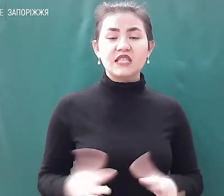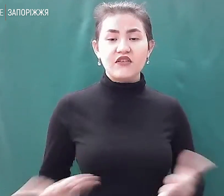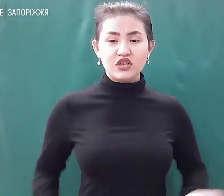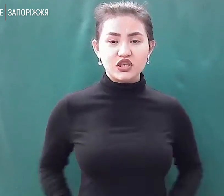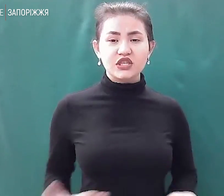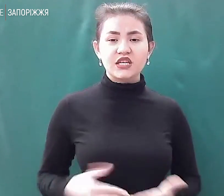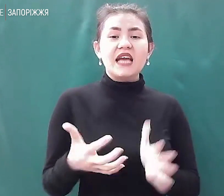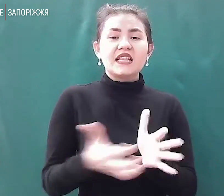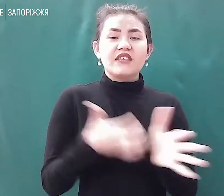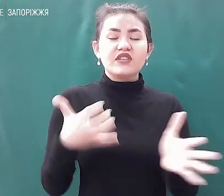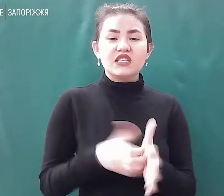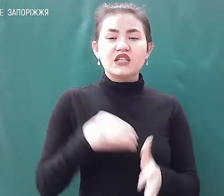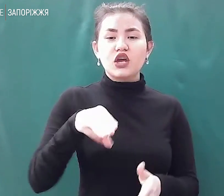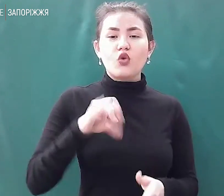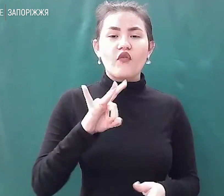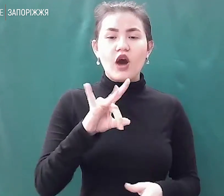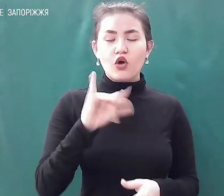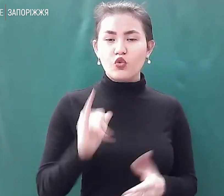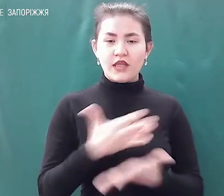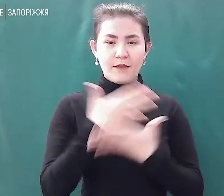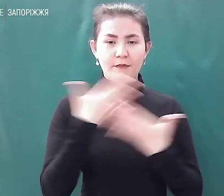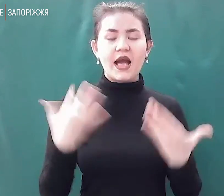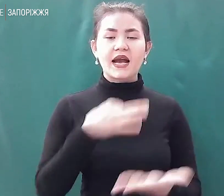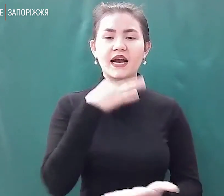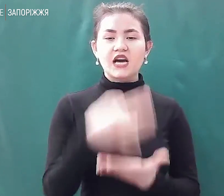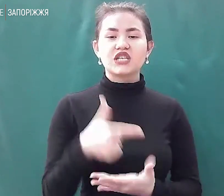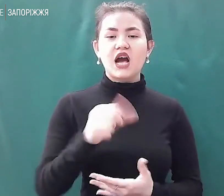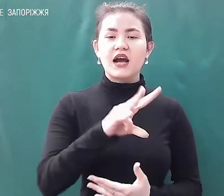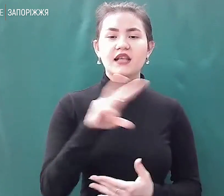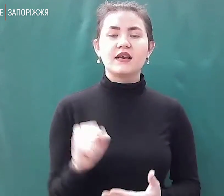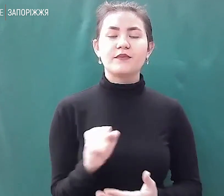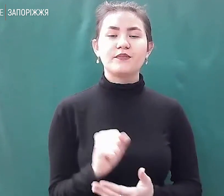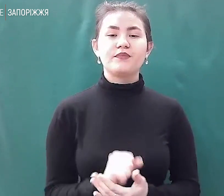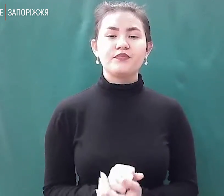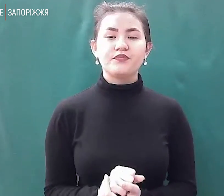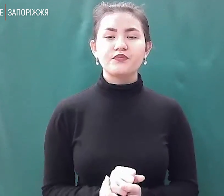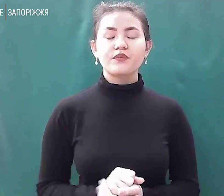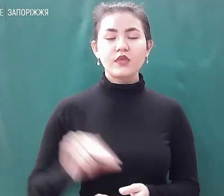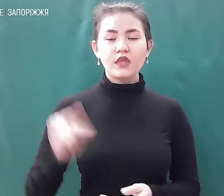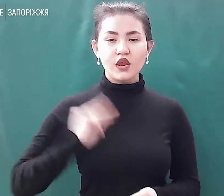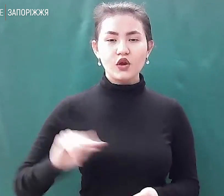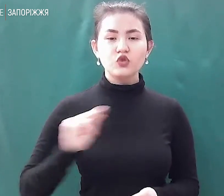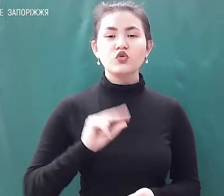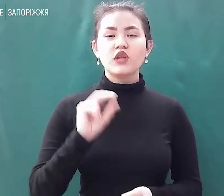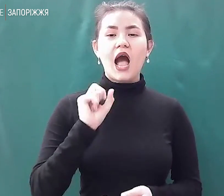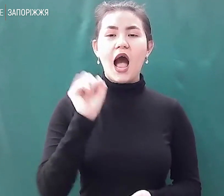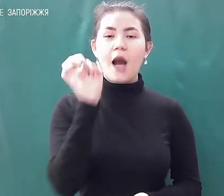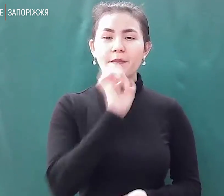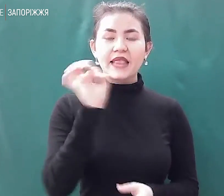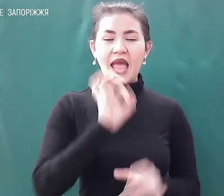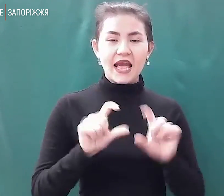товару немає, каже Ганна Черевата. Працюють аптеки, зрозуміло, деякі